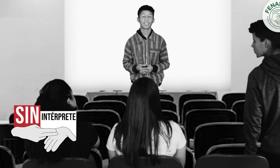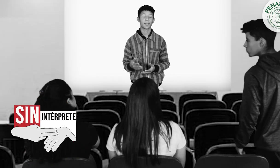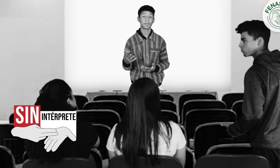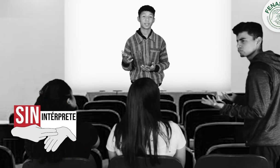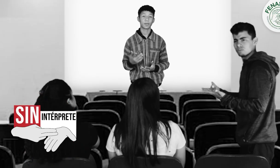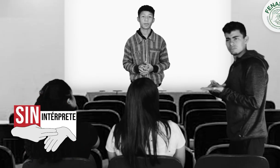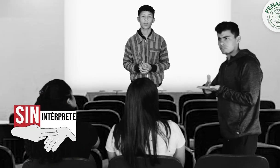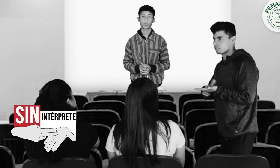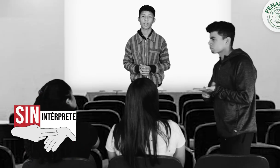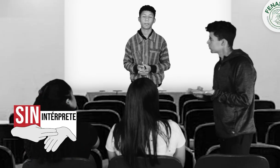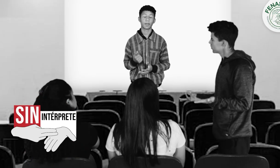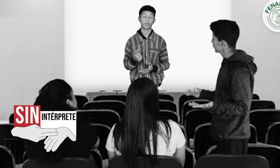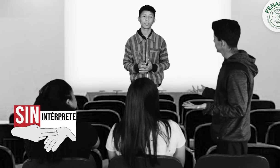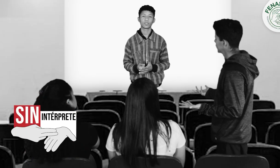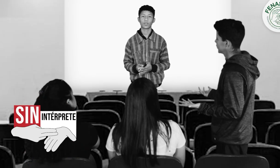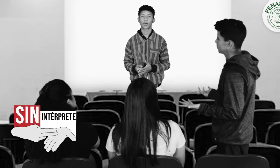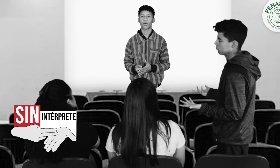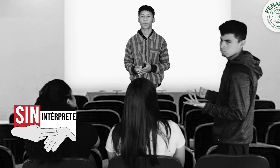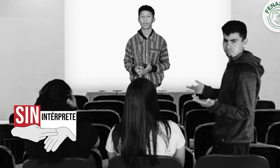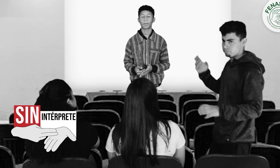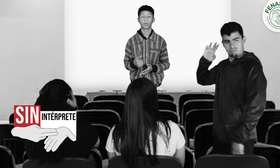¿Y el intérprete? Ah, no.